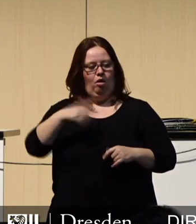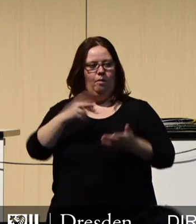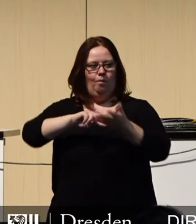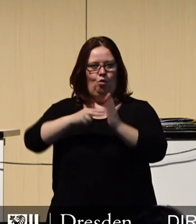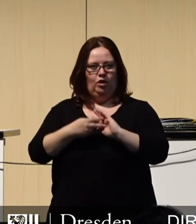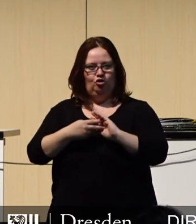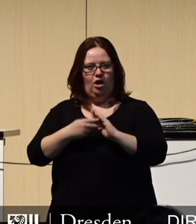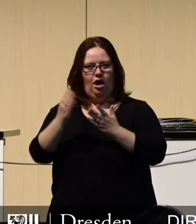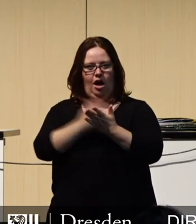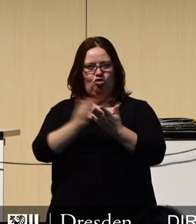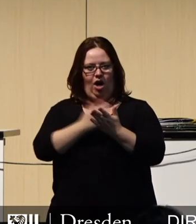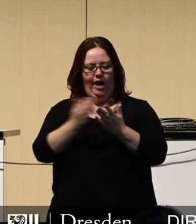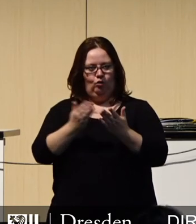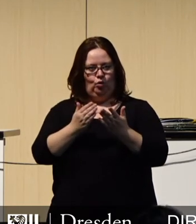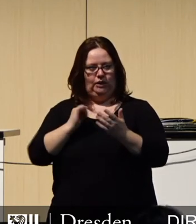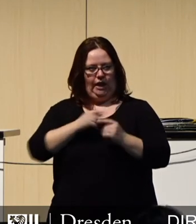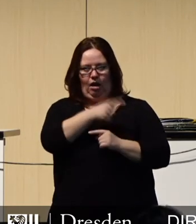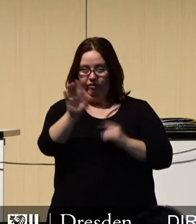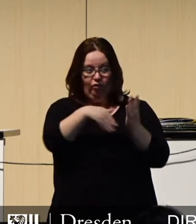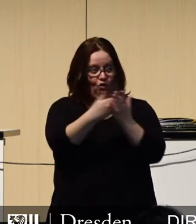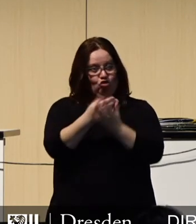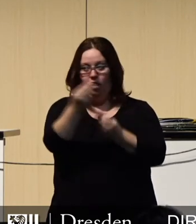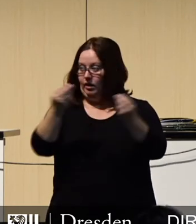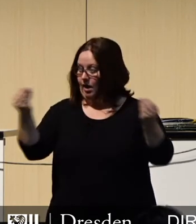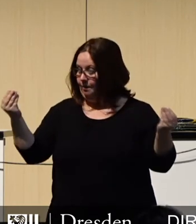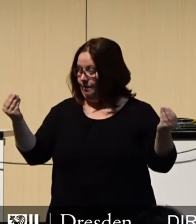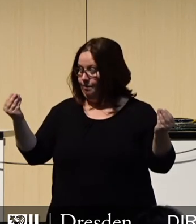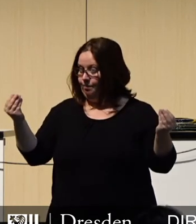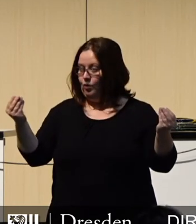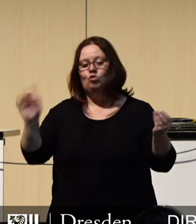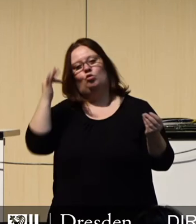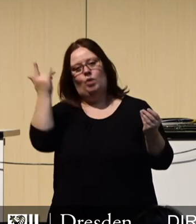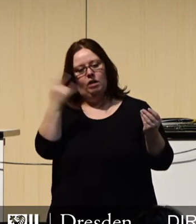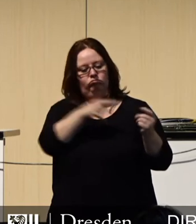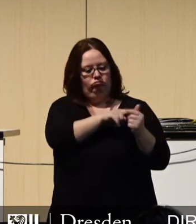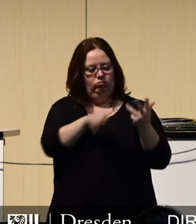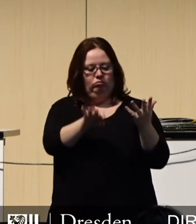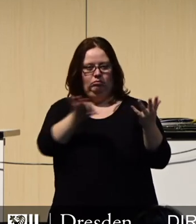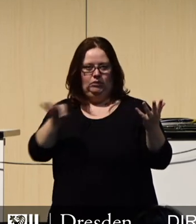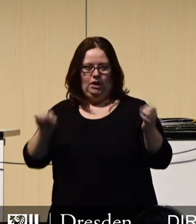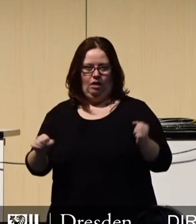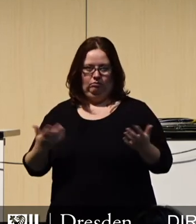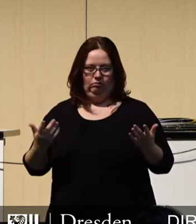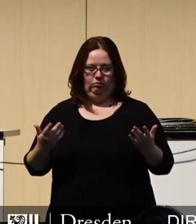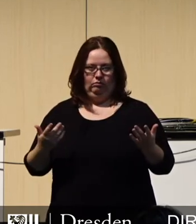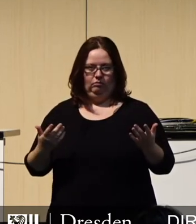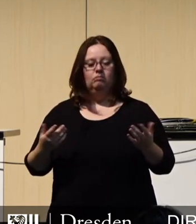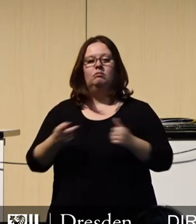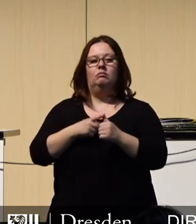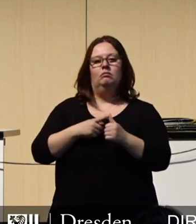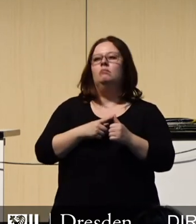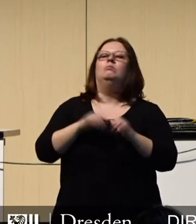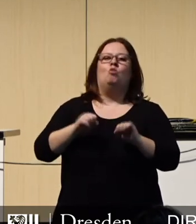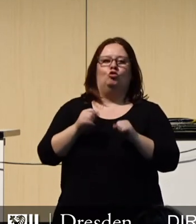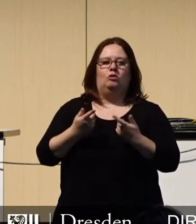mehrere Vorschläge unterbreiten, die weitreichsten davon sind. Erstens. Der Bau des